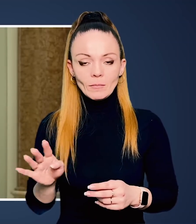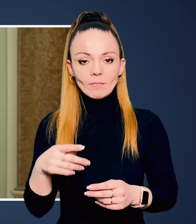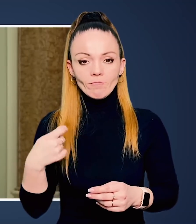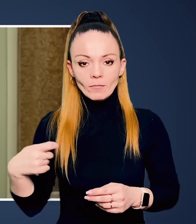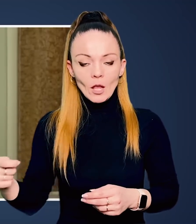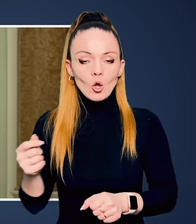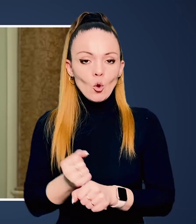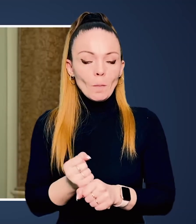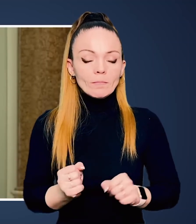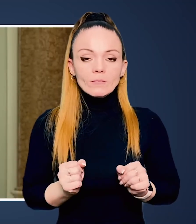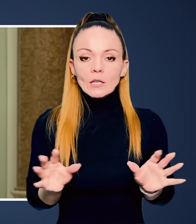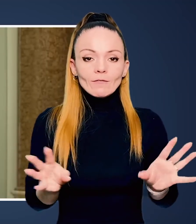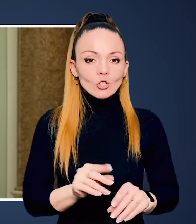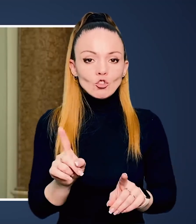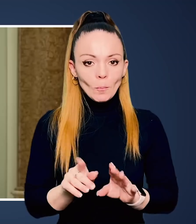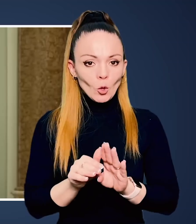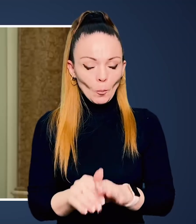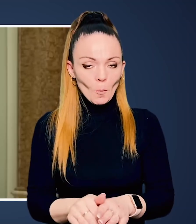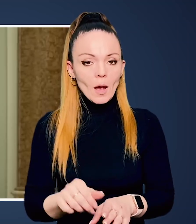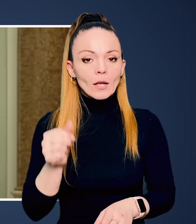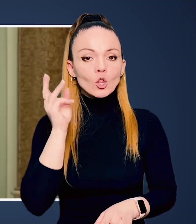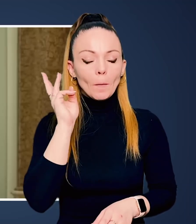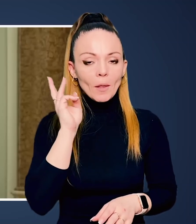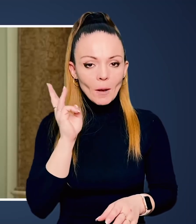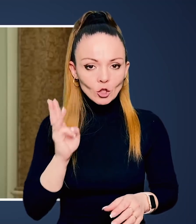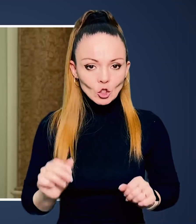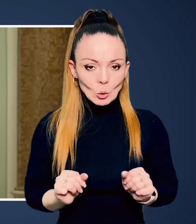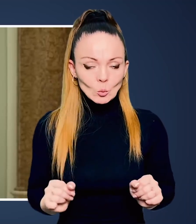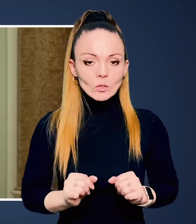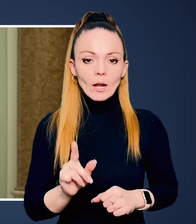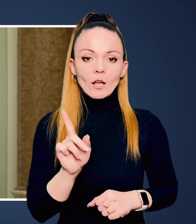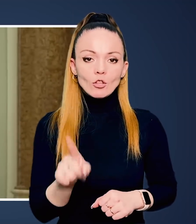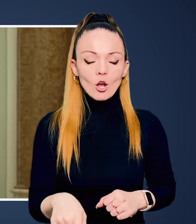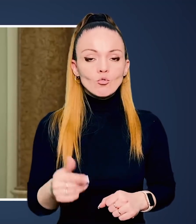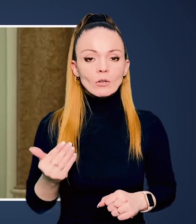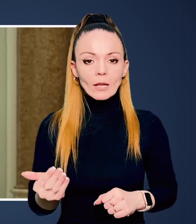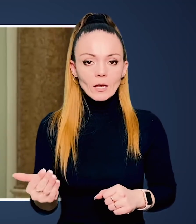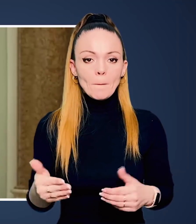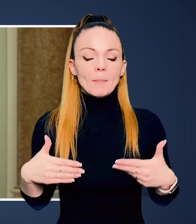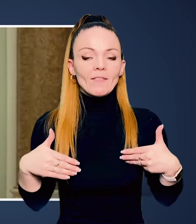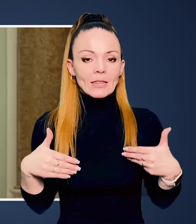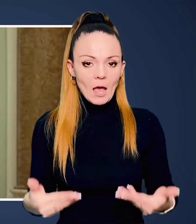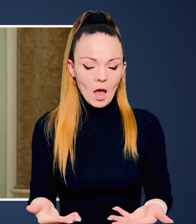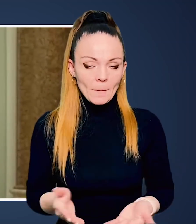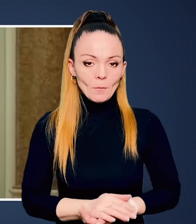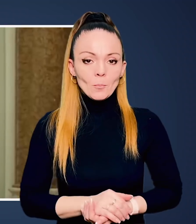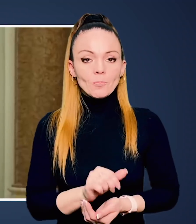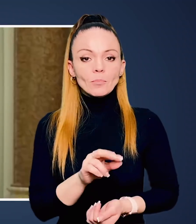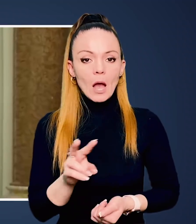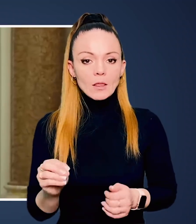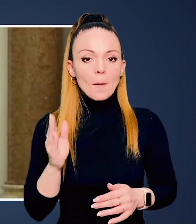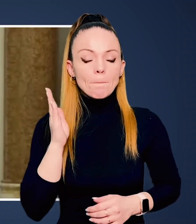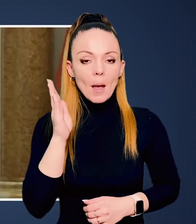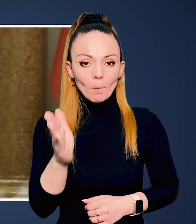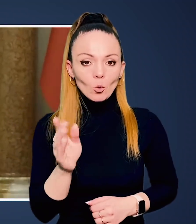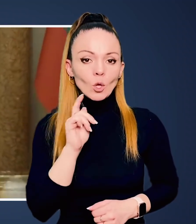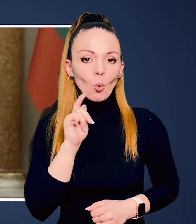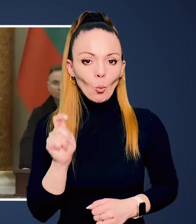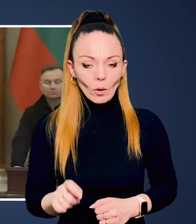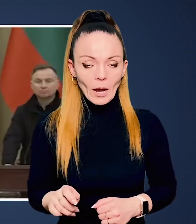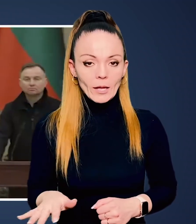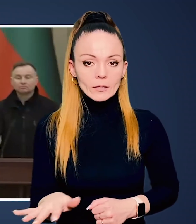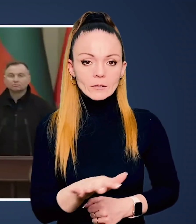Якраз всі лідери роблять усе, що змогло, щоб змогти Україні. Дипломатичні зусилля також і їх привітаємо.